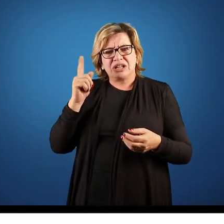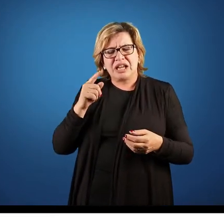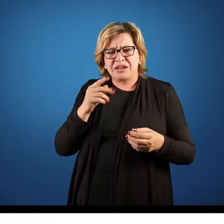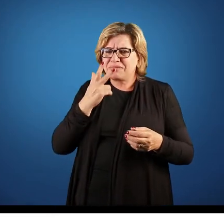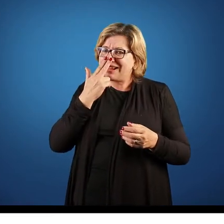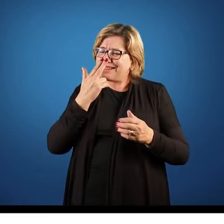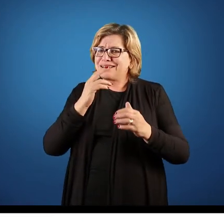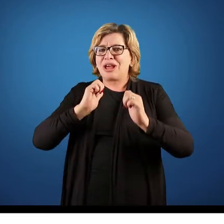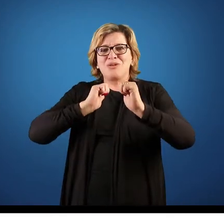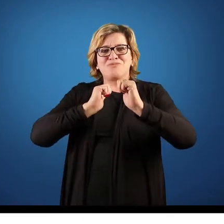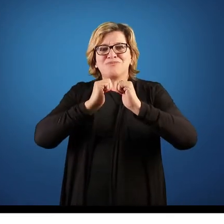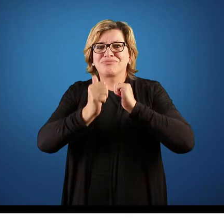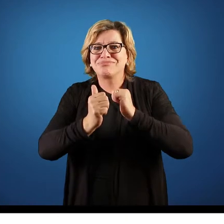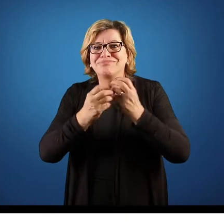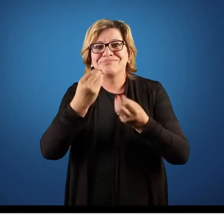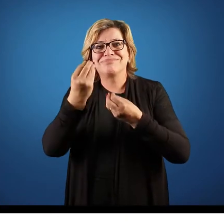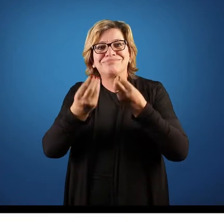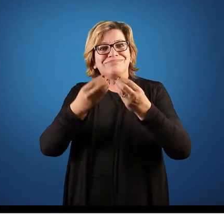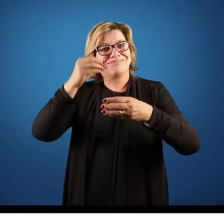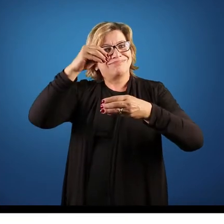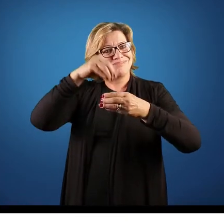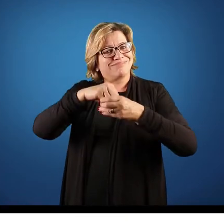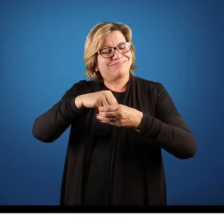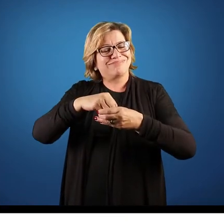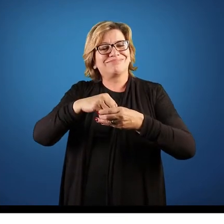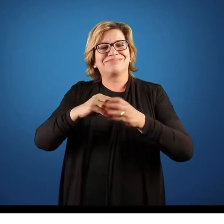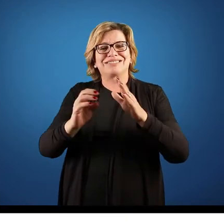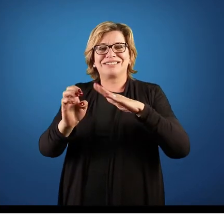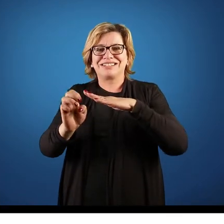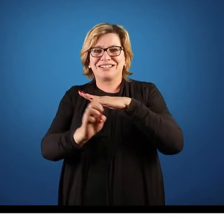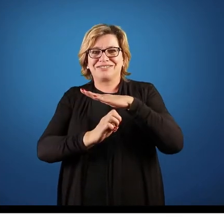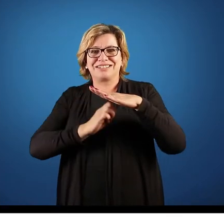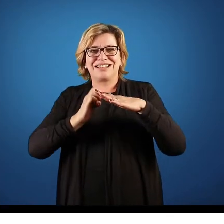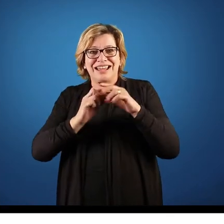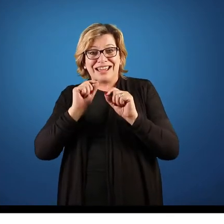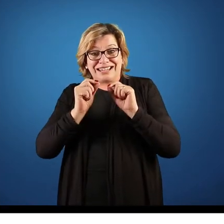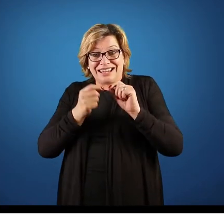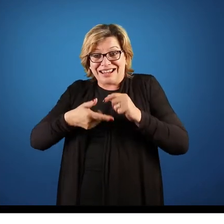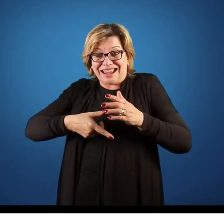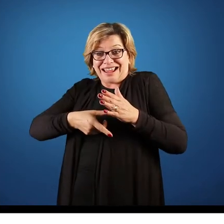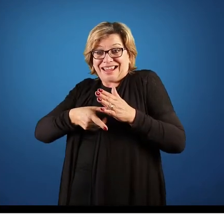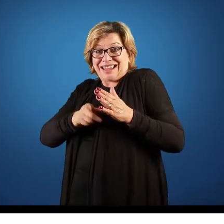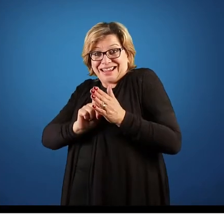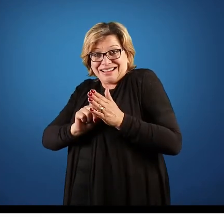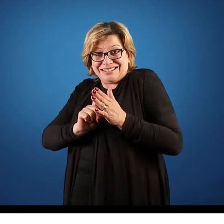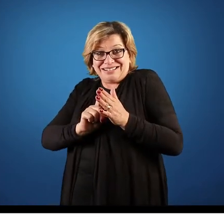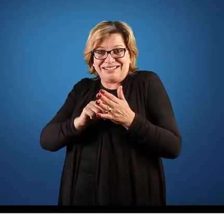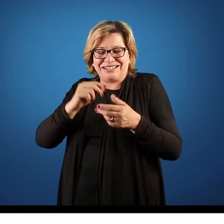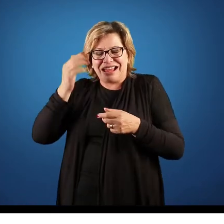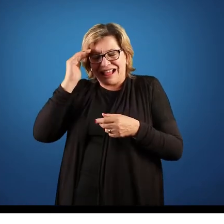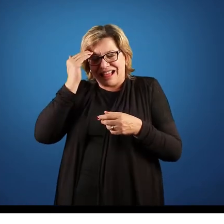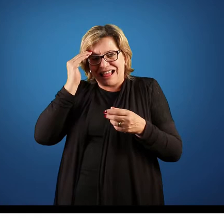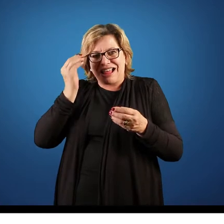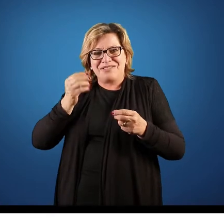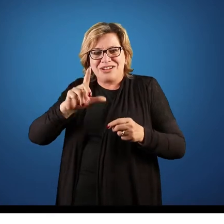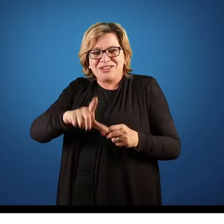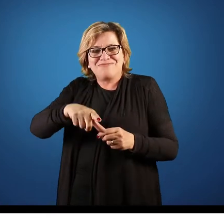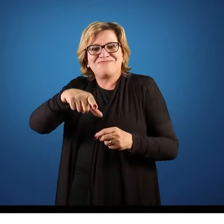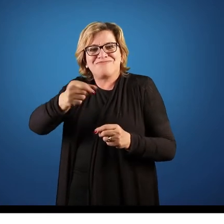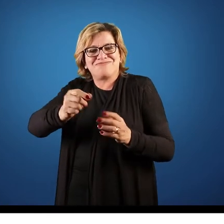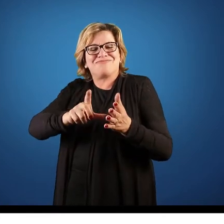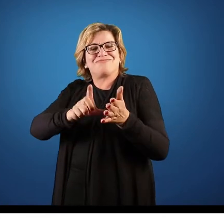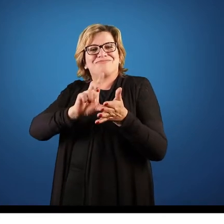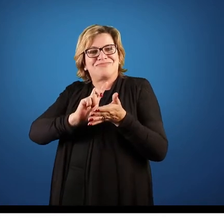competitiva dentro das organizações. Quem tem informação antes que toma a decisão, com certeza ela é mais privilegiada. Por quê? Porque ele tomou uma